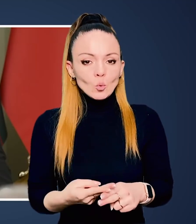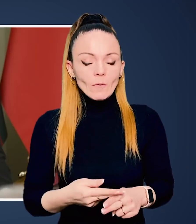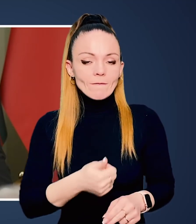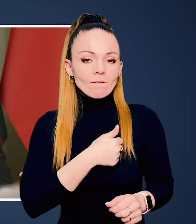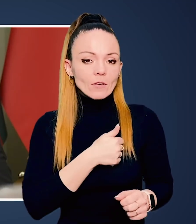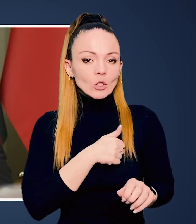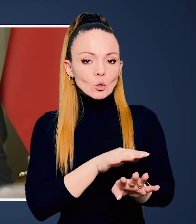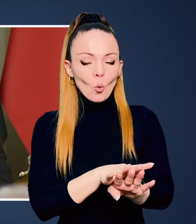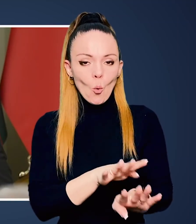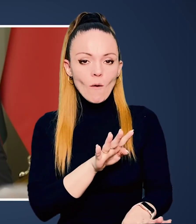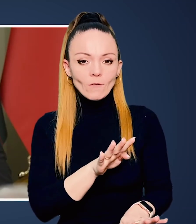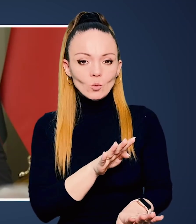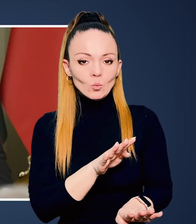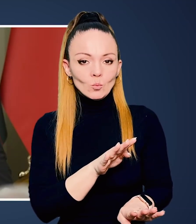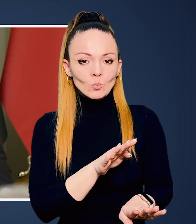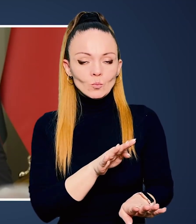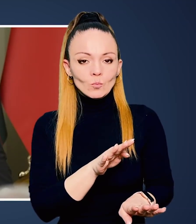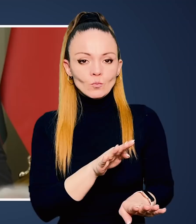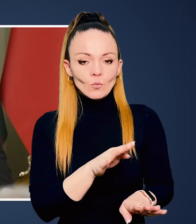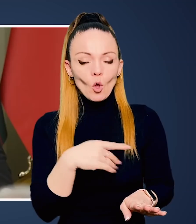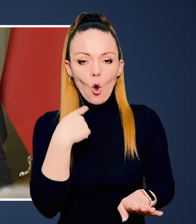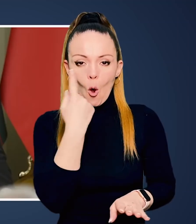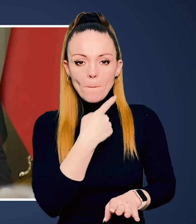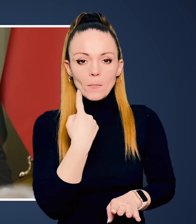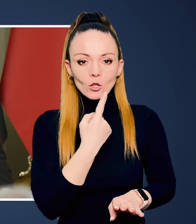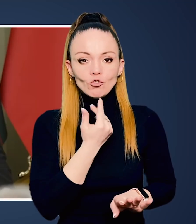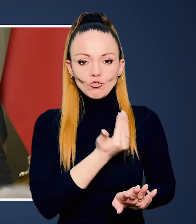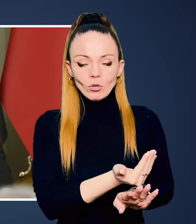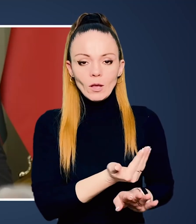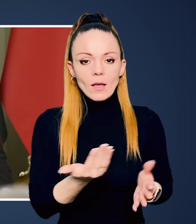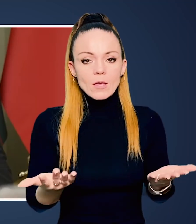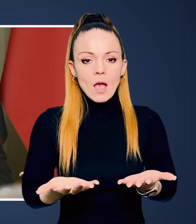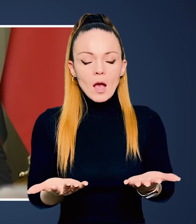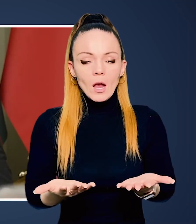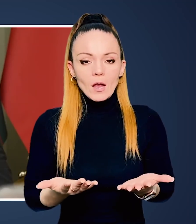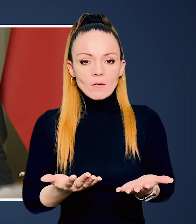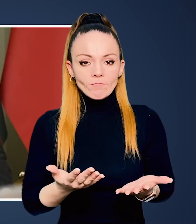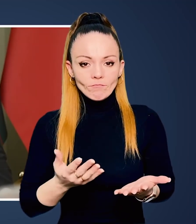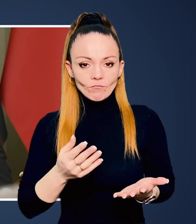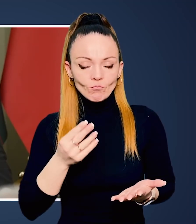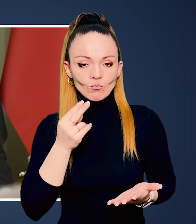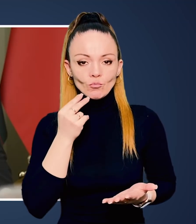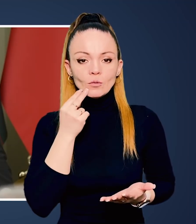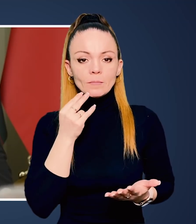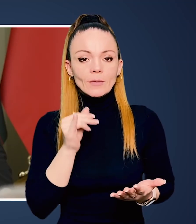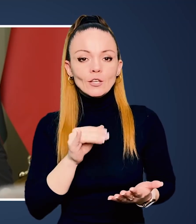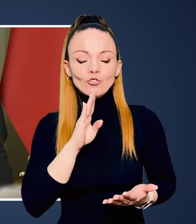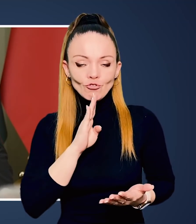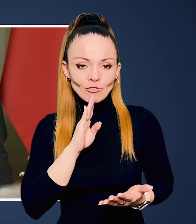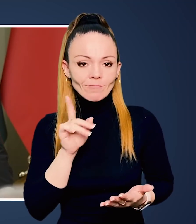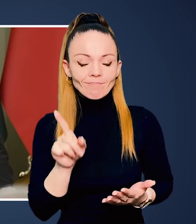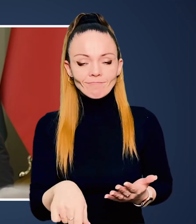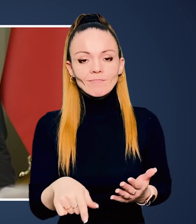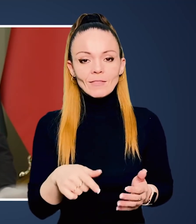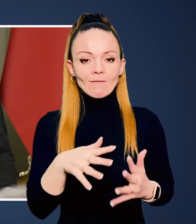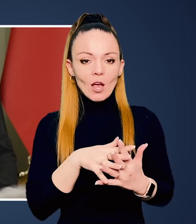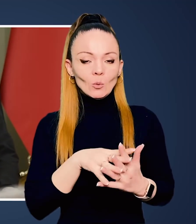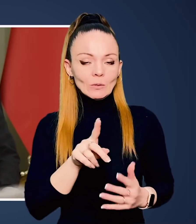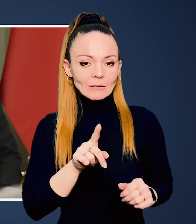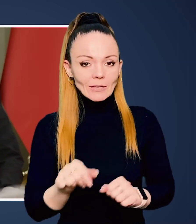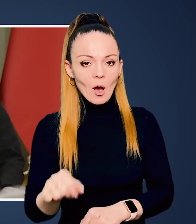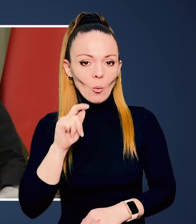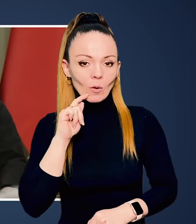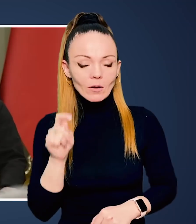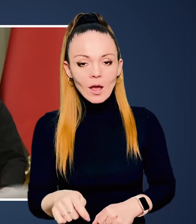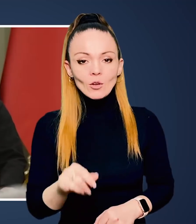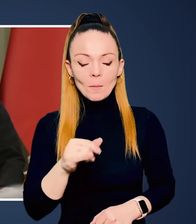цю військове обличчя, яке муським, хоча і жінки воюють